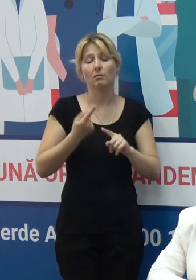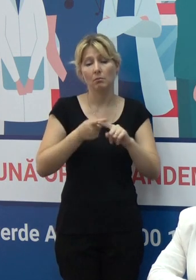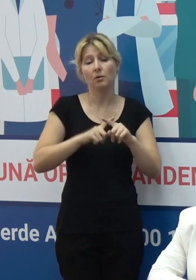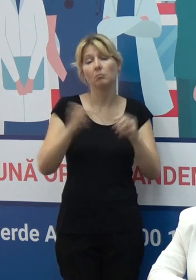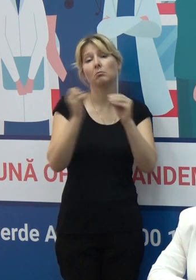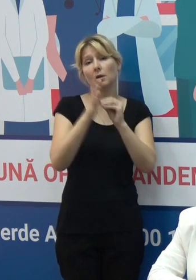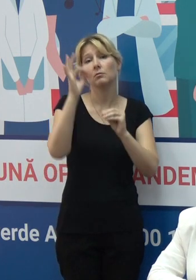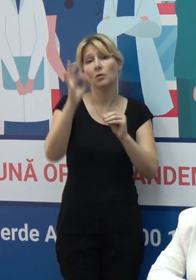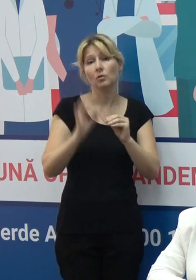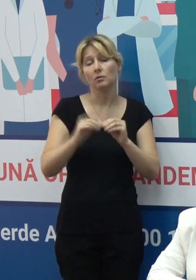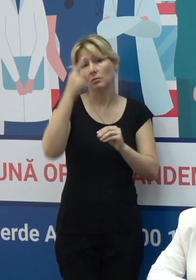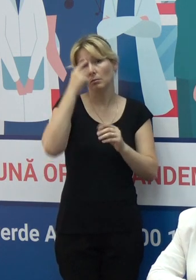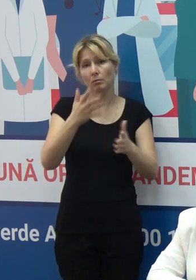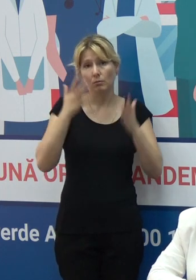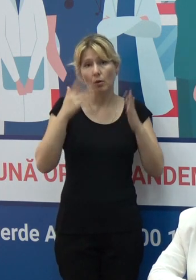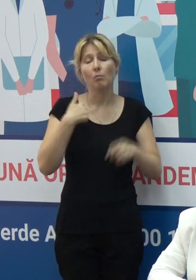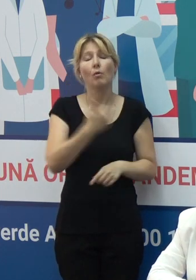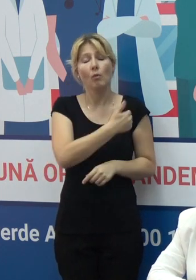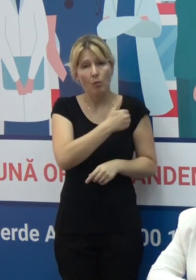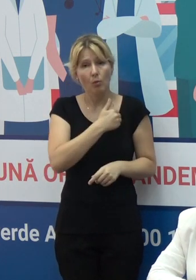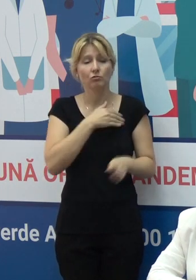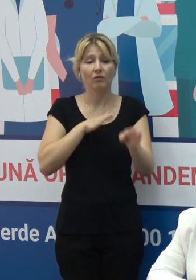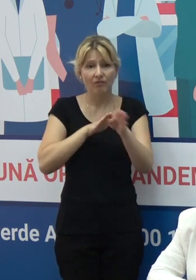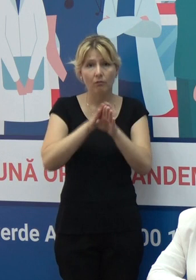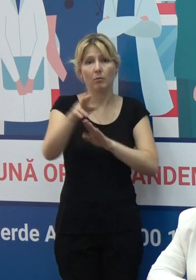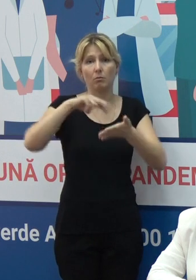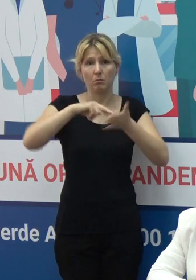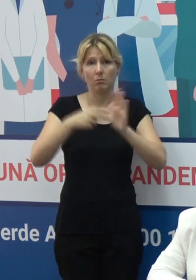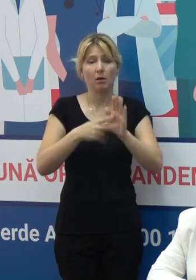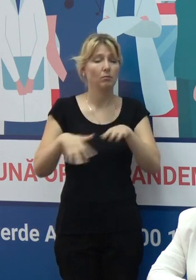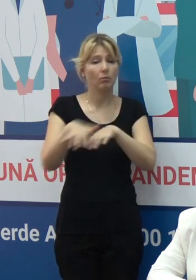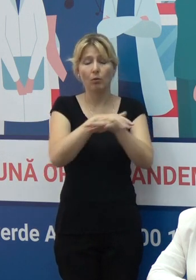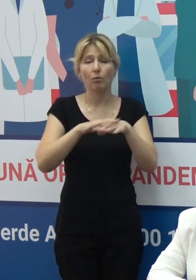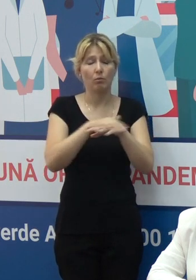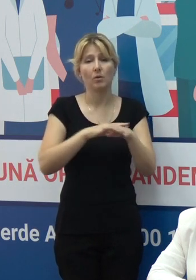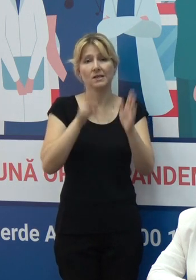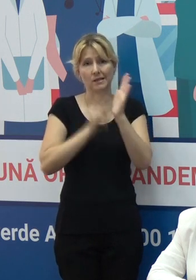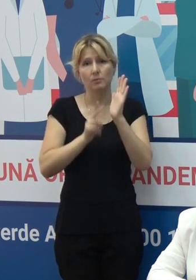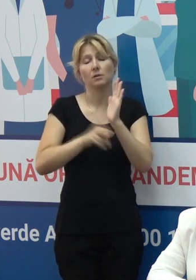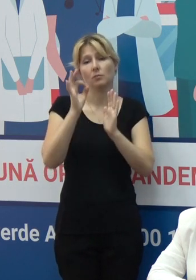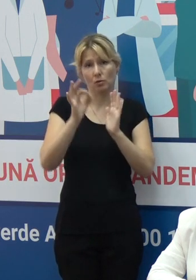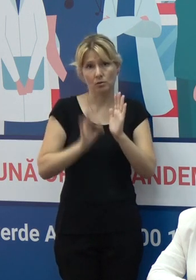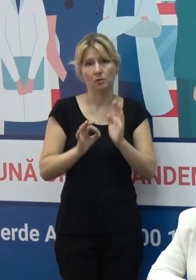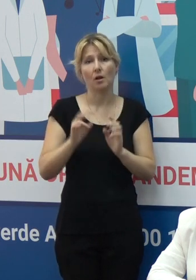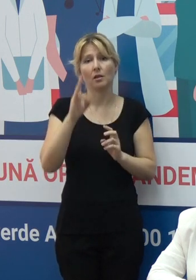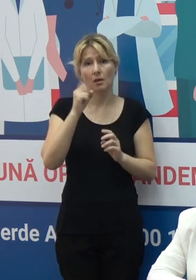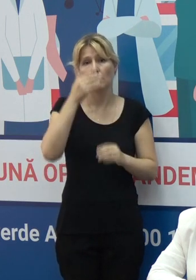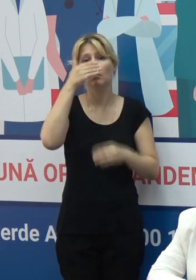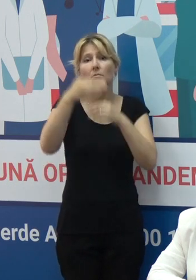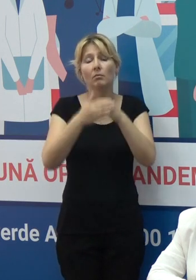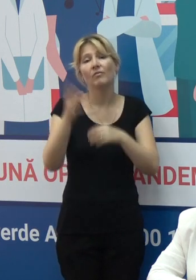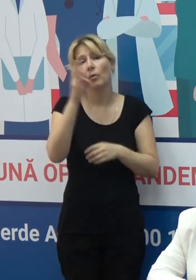urmând să atingem o rată de acoperire în populație generală de 70% către luna